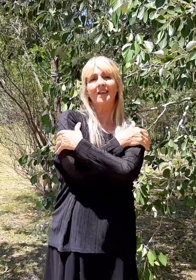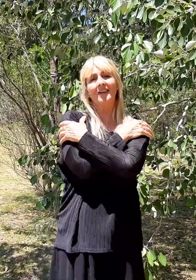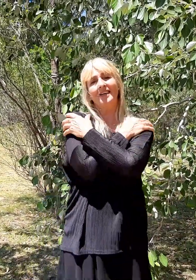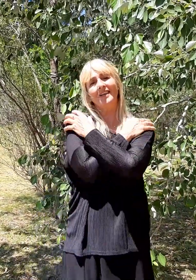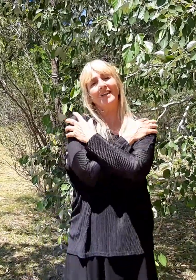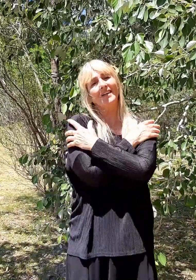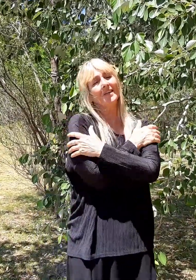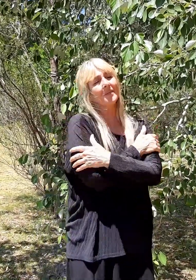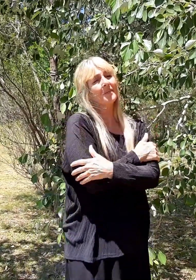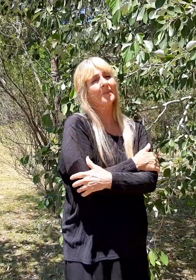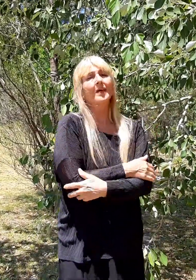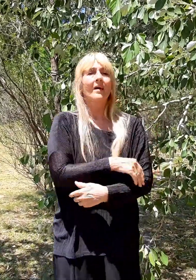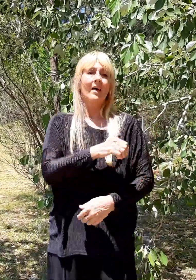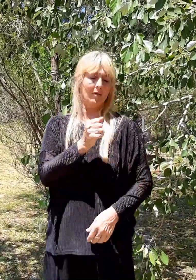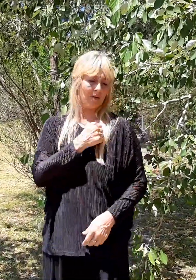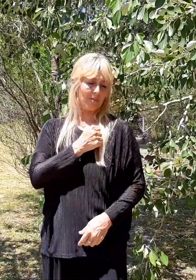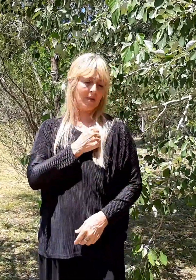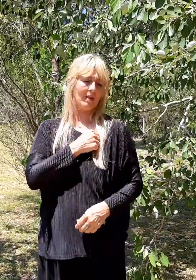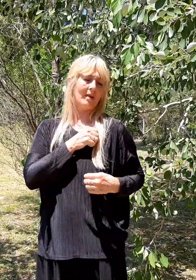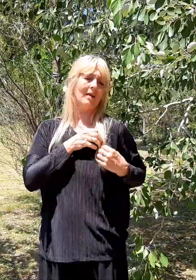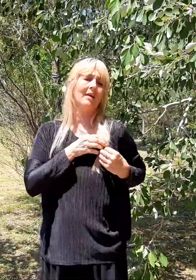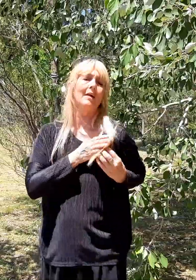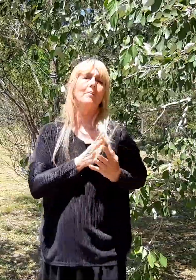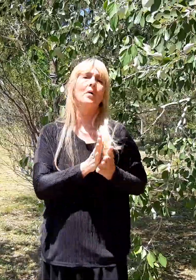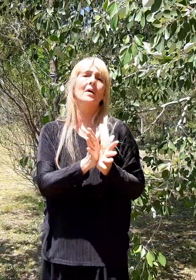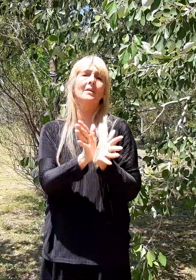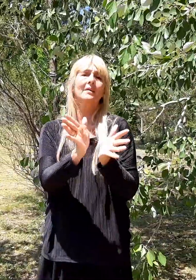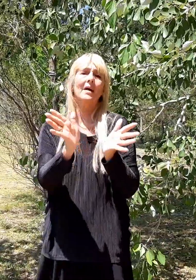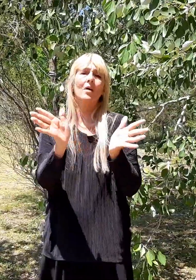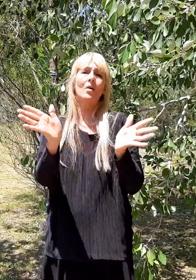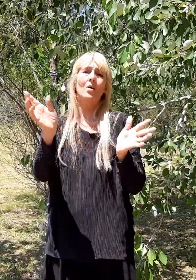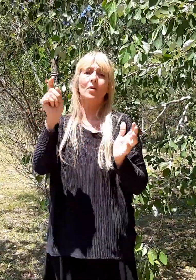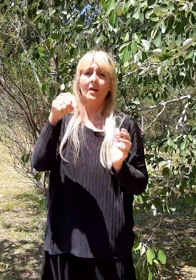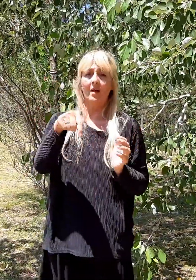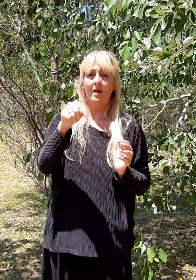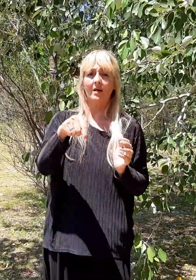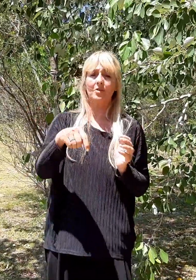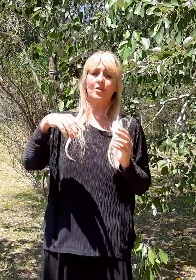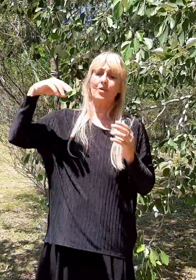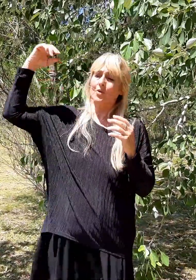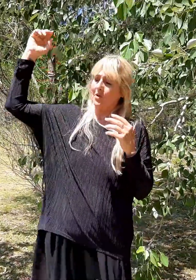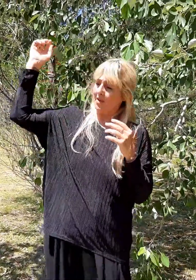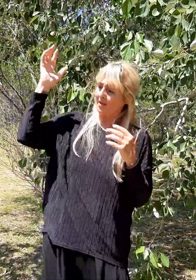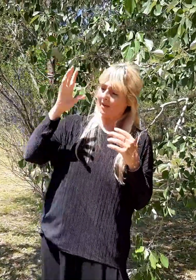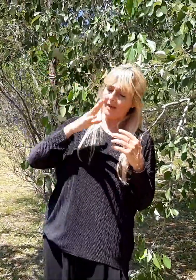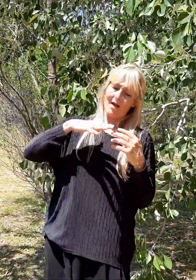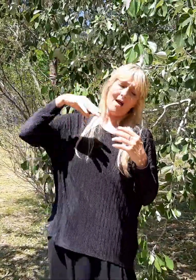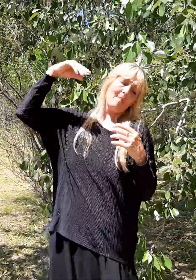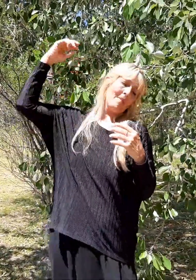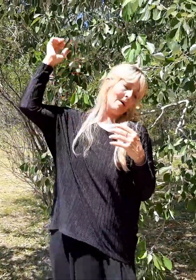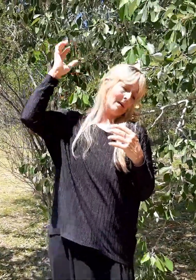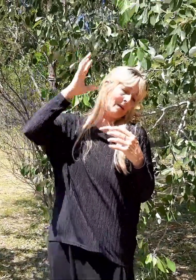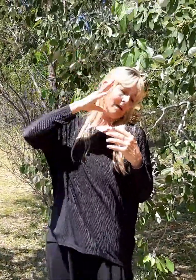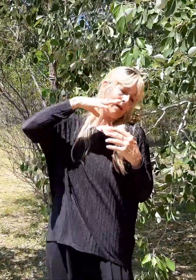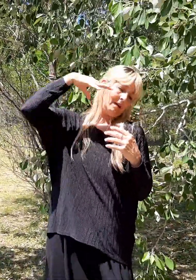Ábreme la puerta ahora, yo derramaré